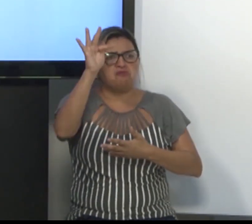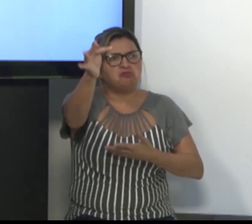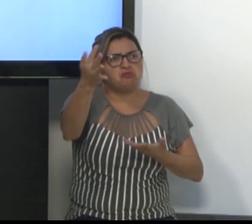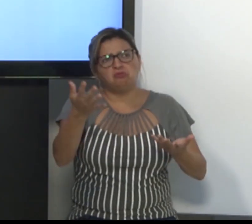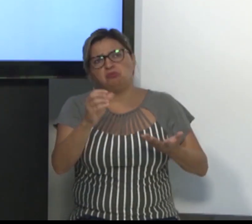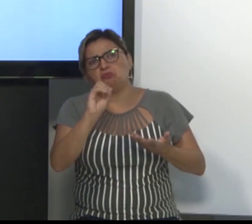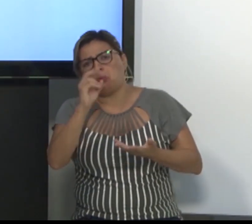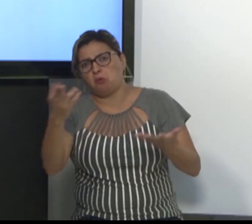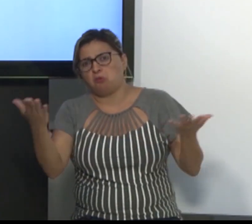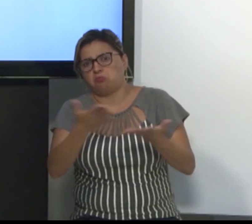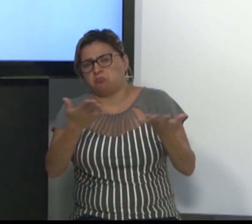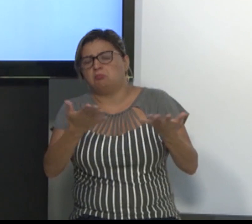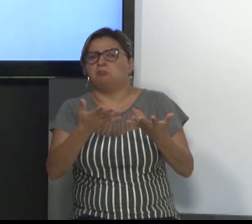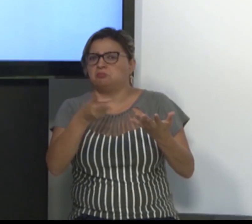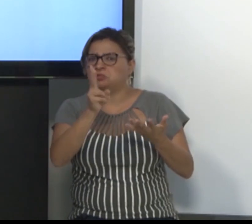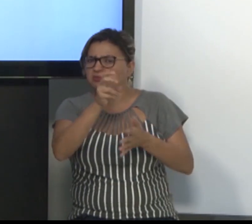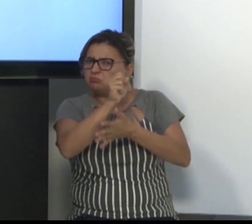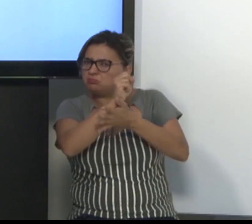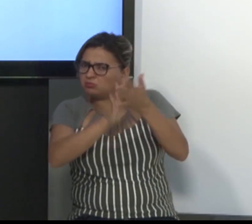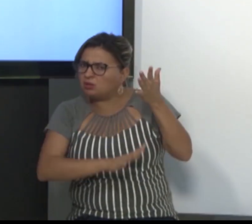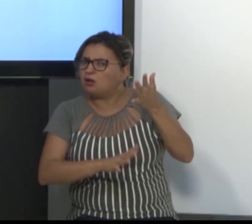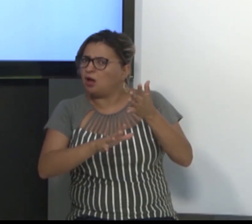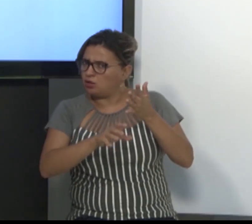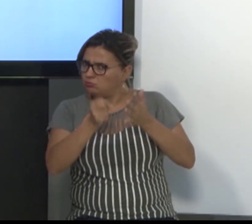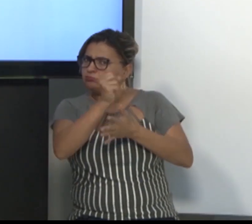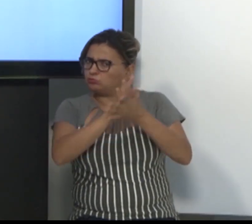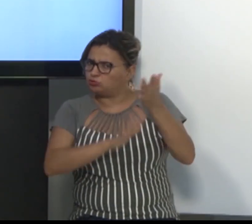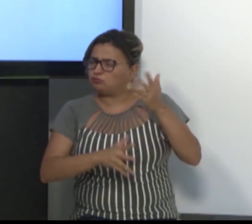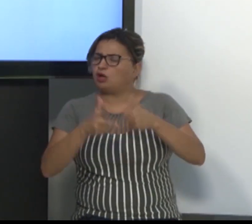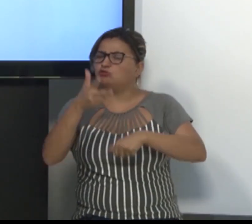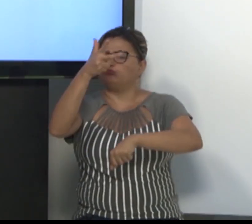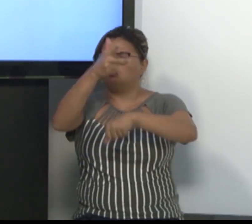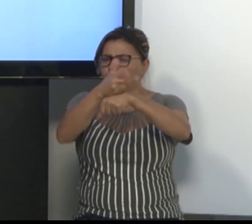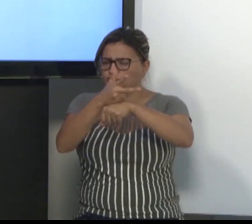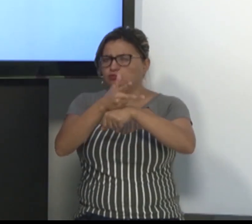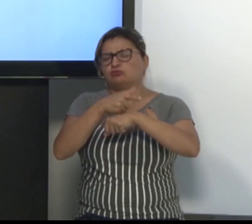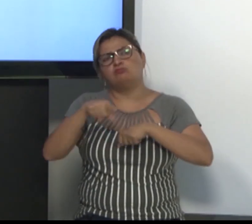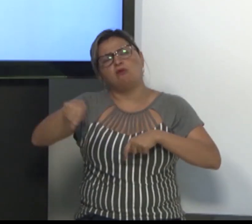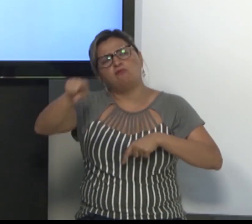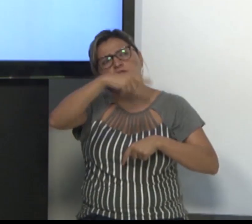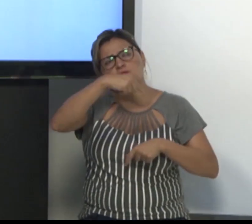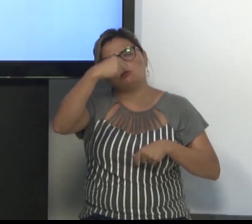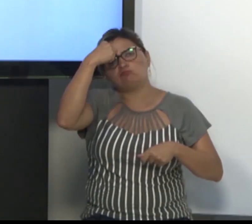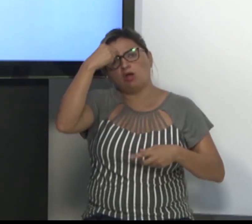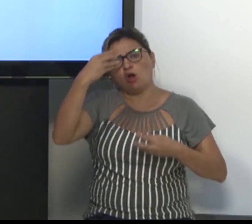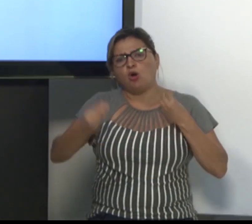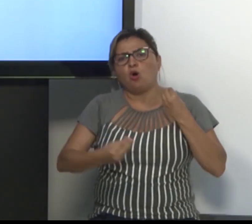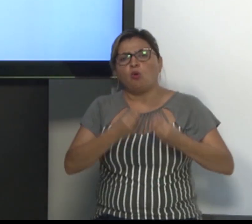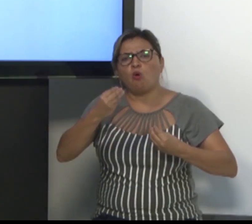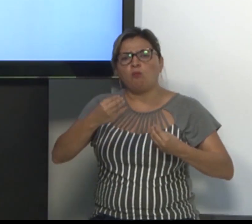Como futuramente, ou até agora, presencialmente, para vocês fazerem uma atividade em vídeo.